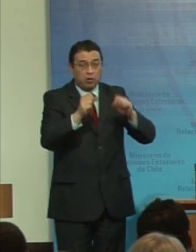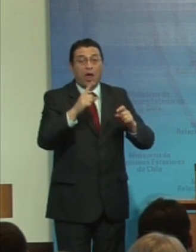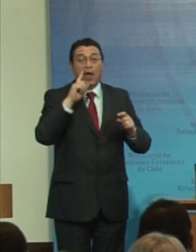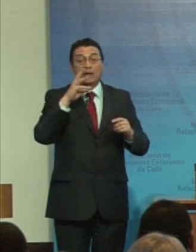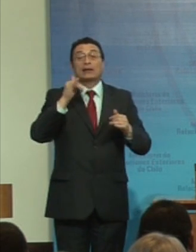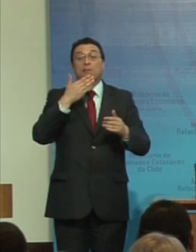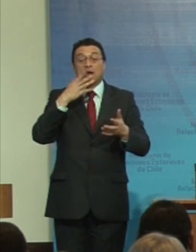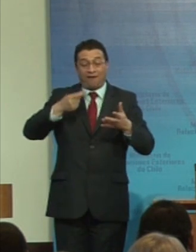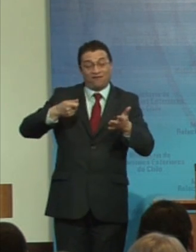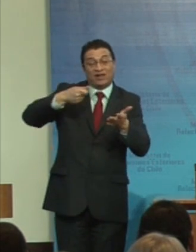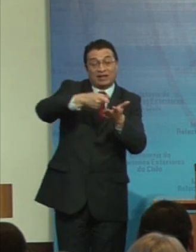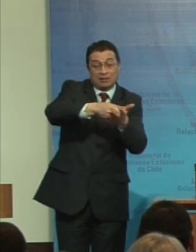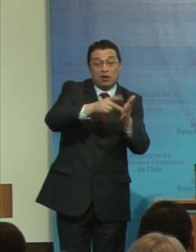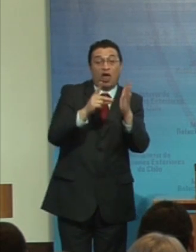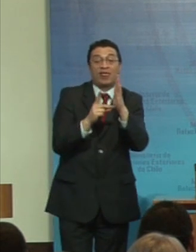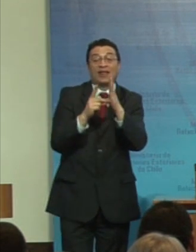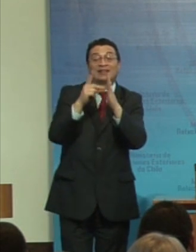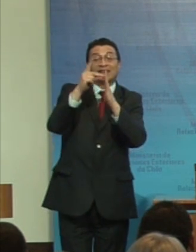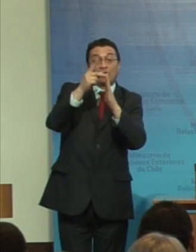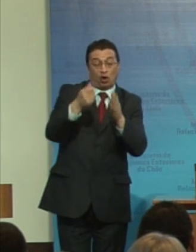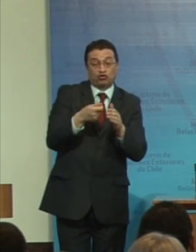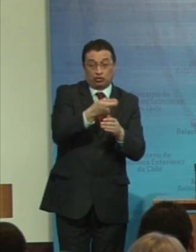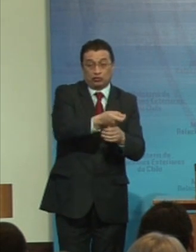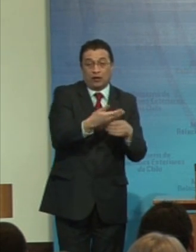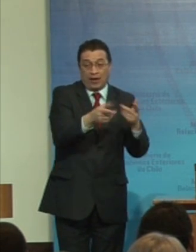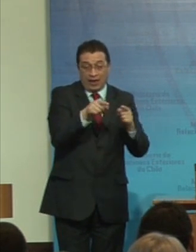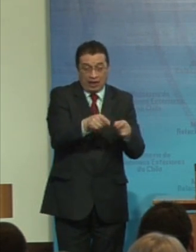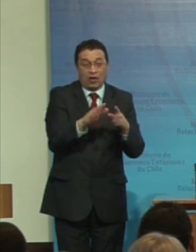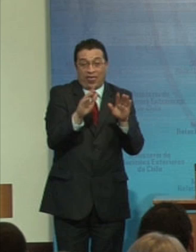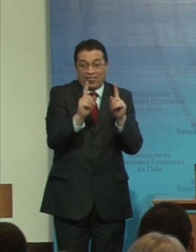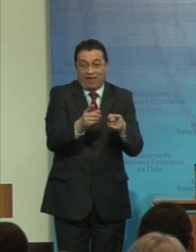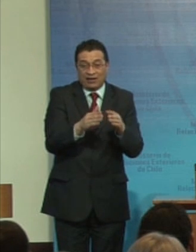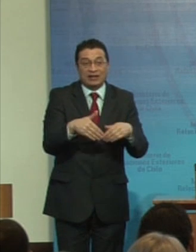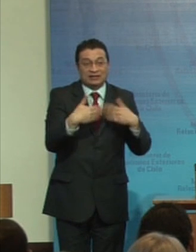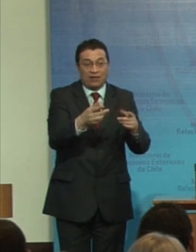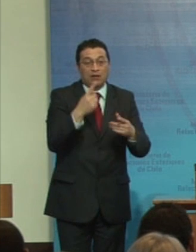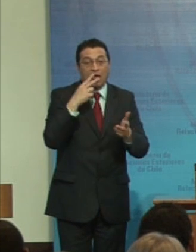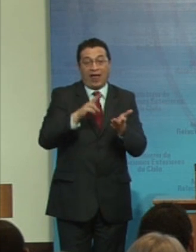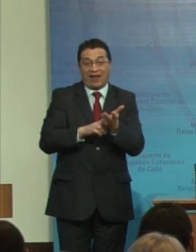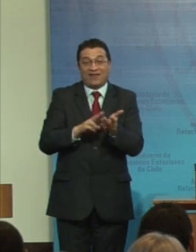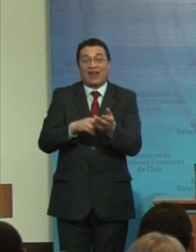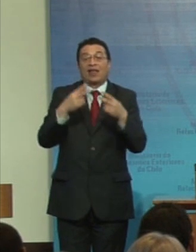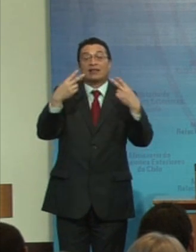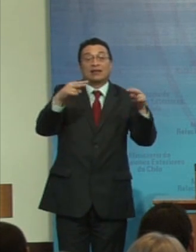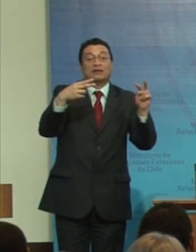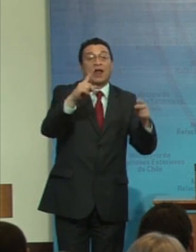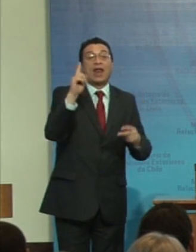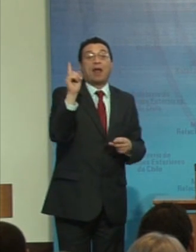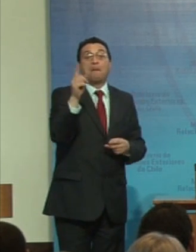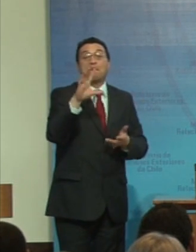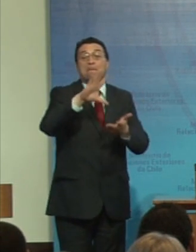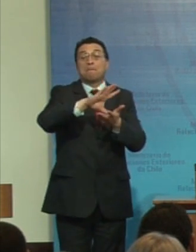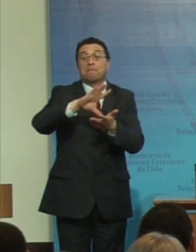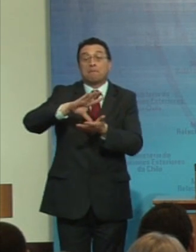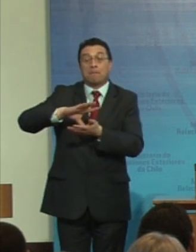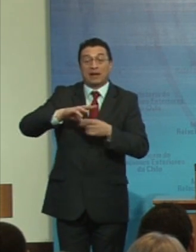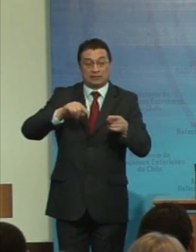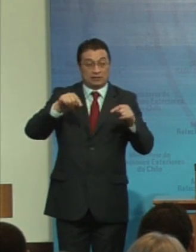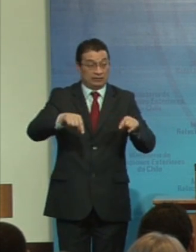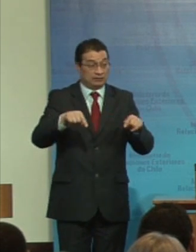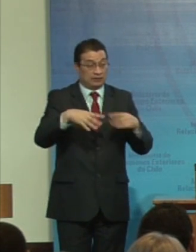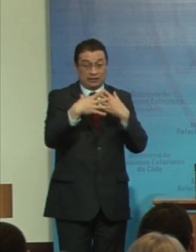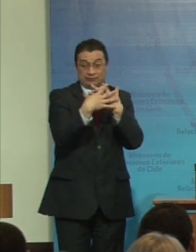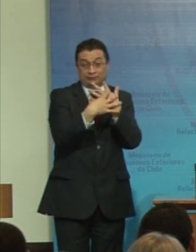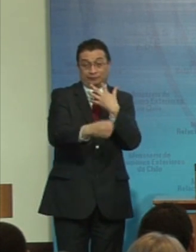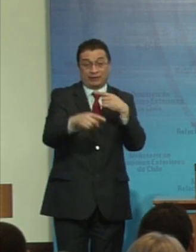financiamiento para el desarrollo esto es lo que debemos llevar a las realidades nacionales actos como este y